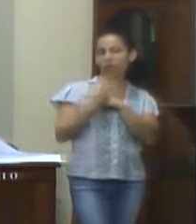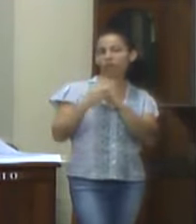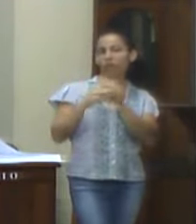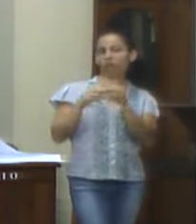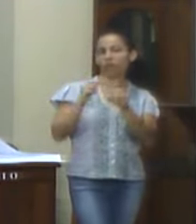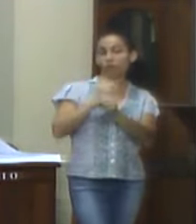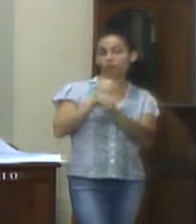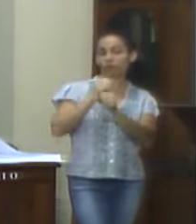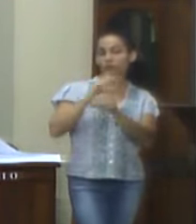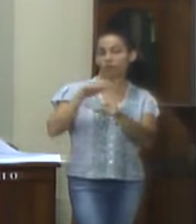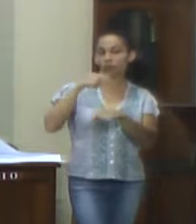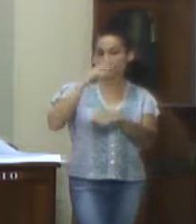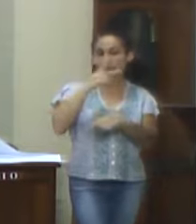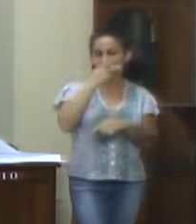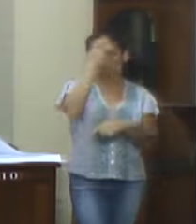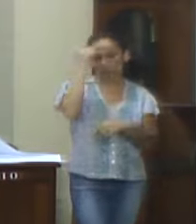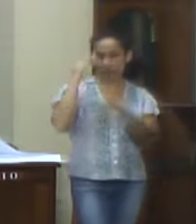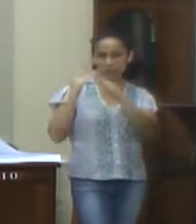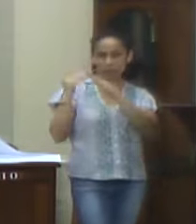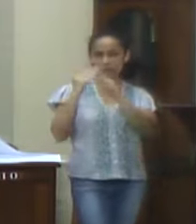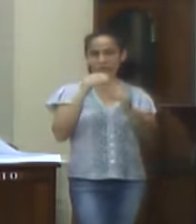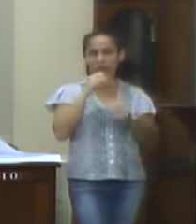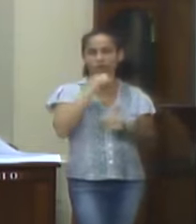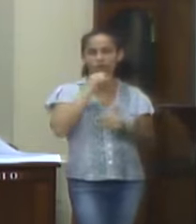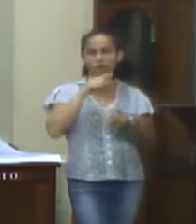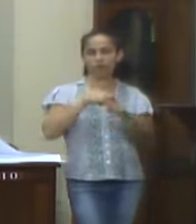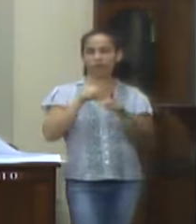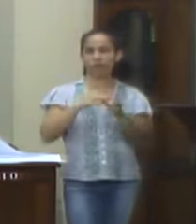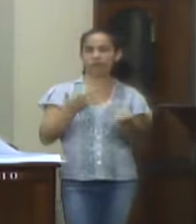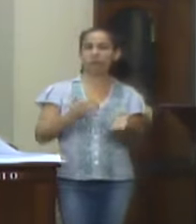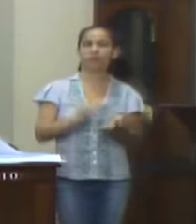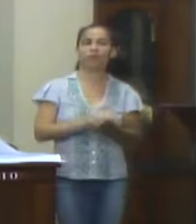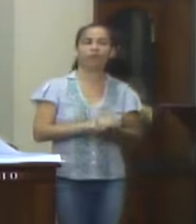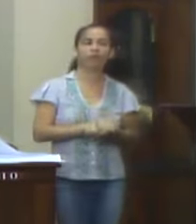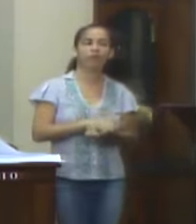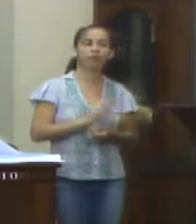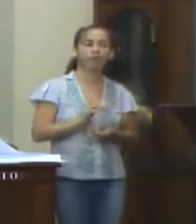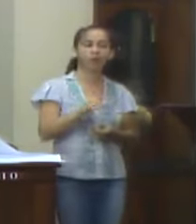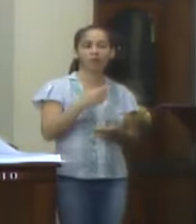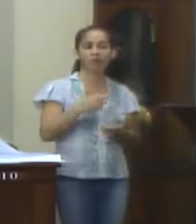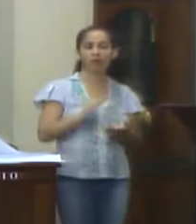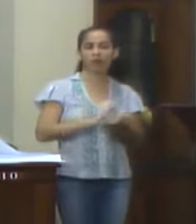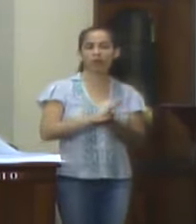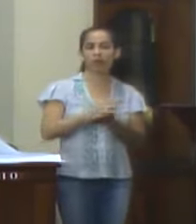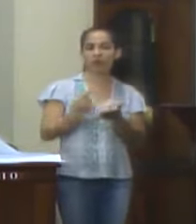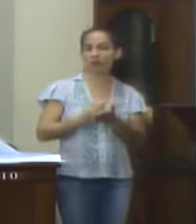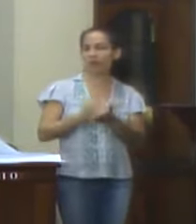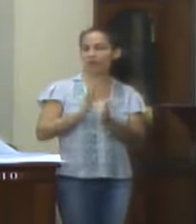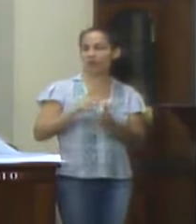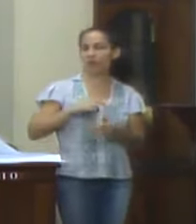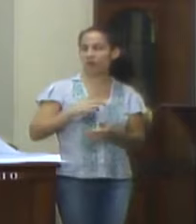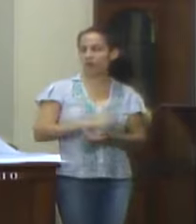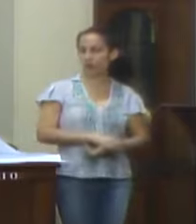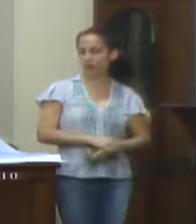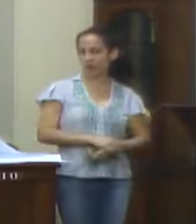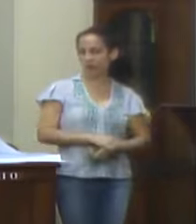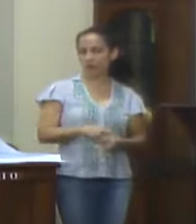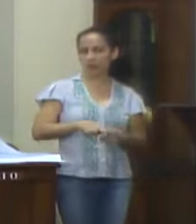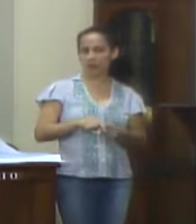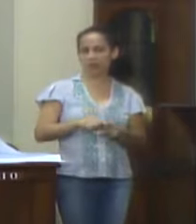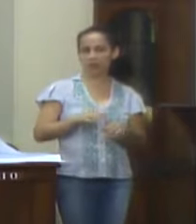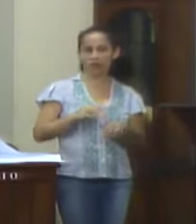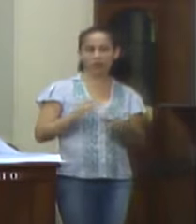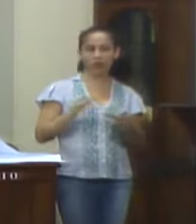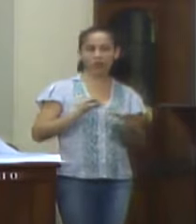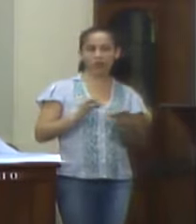atendimento aos idosos dos distritos conservatórios. Há título de subvenção, sem prejuízo de outras verbas já existentes, ficando inserido